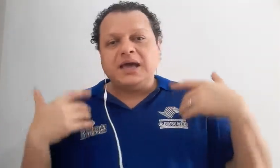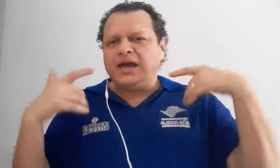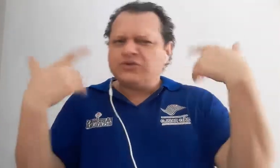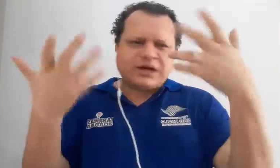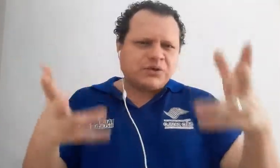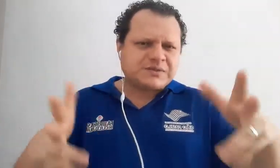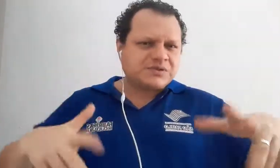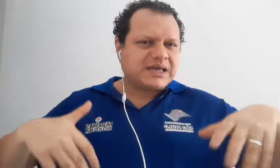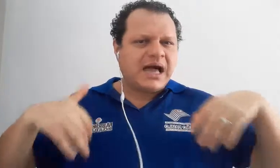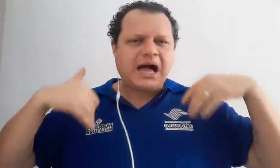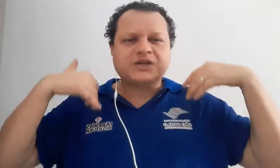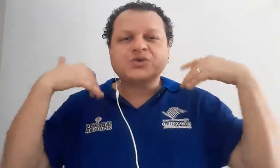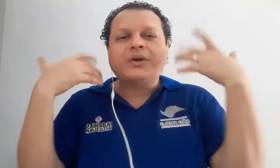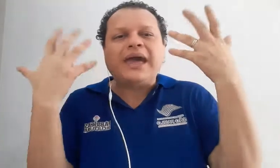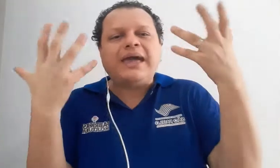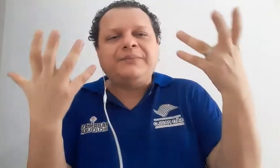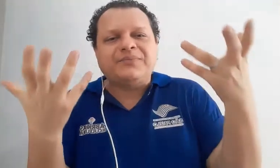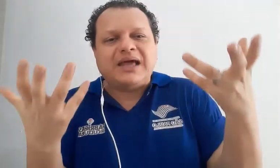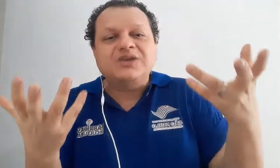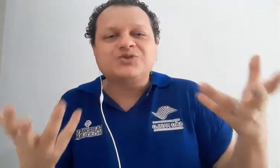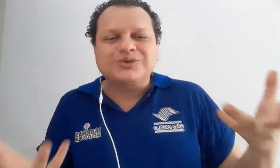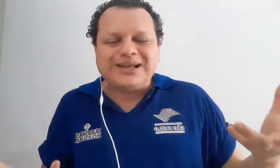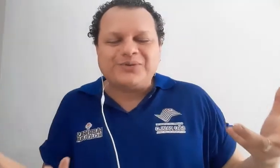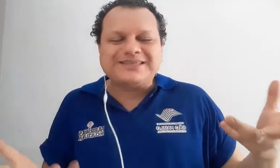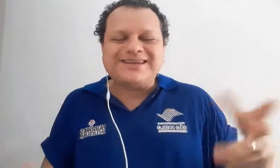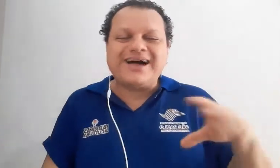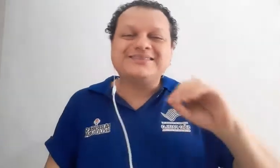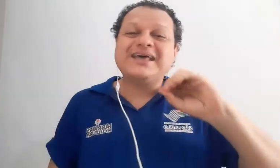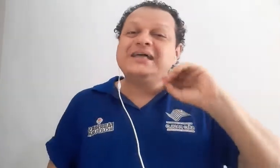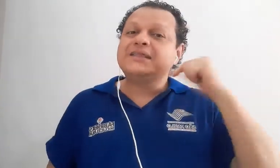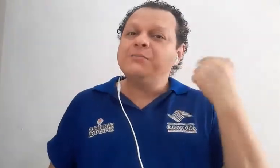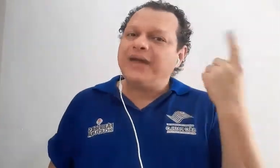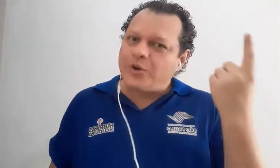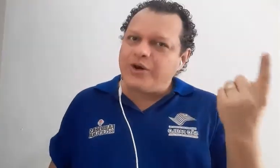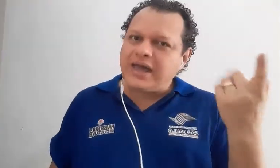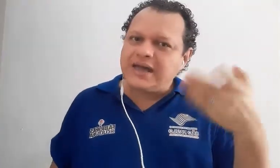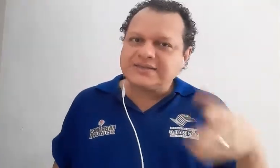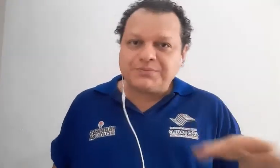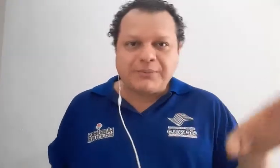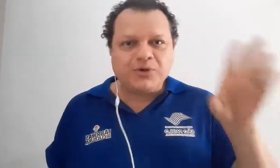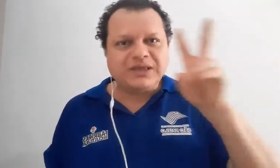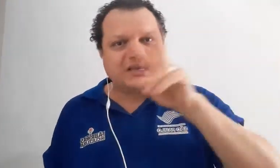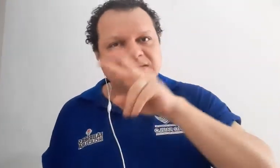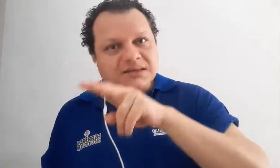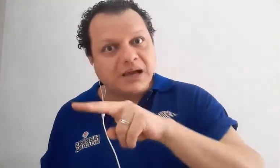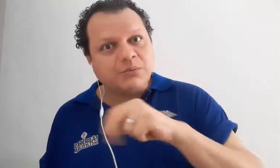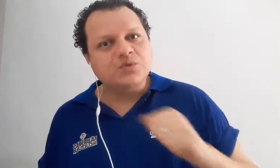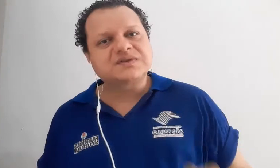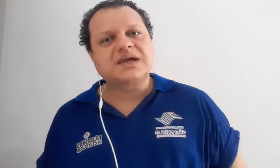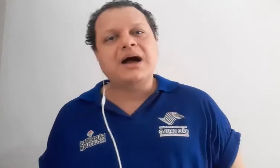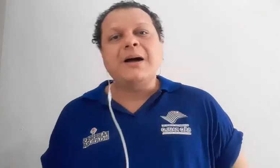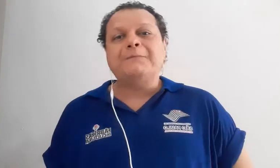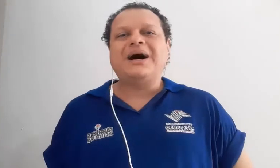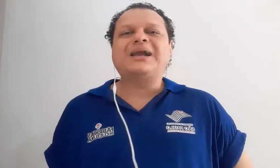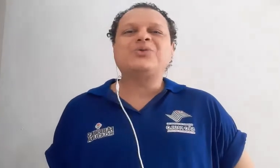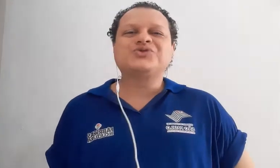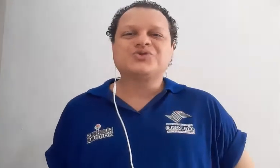educadores musicais ou quem estuda a língua de sinais, também conhece para poder ensinar música para os